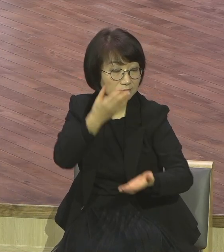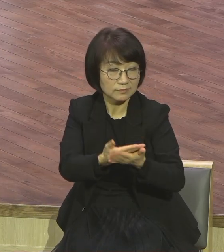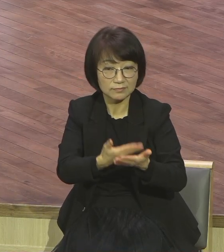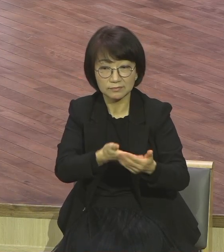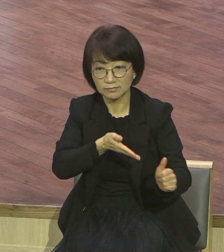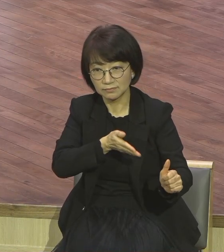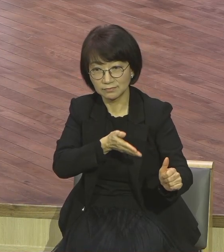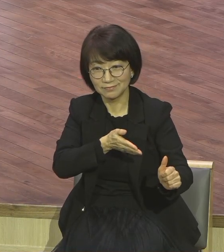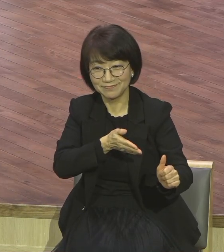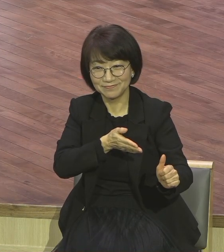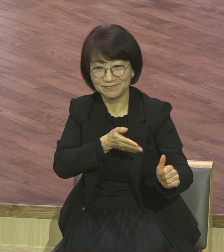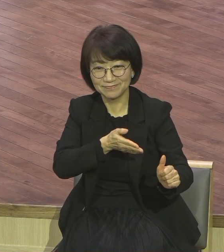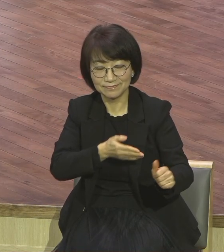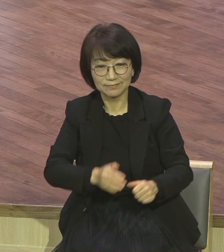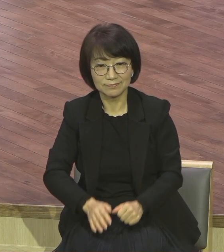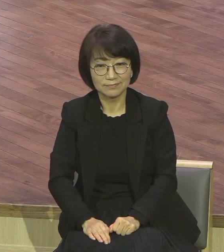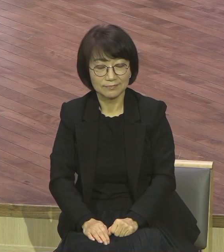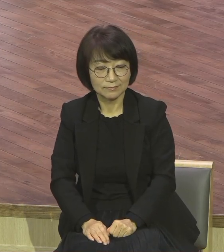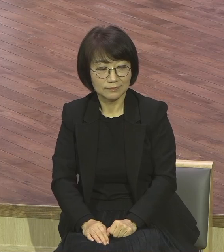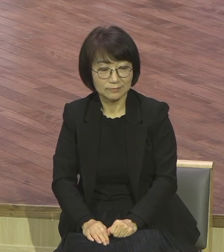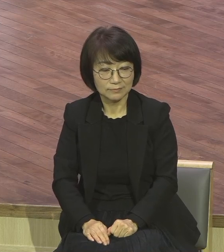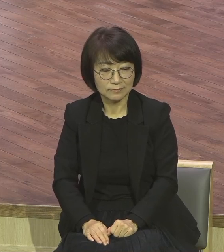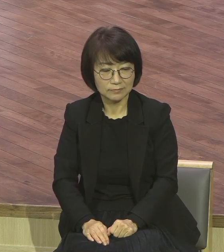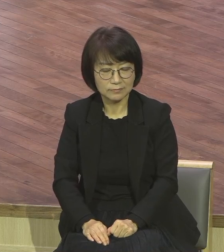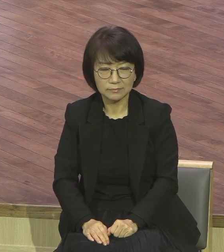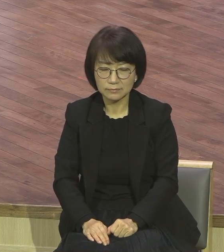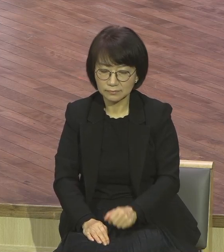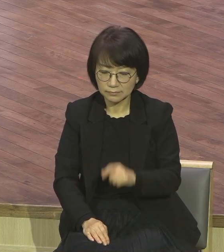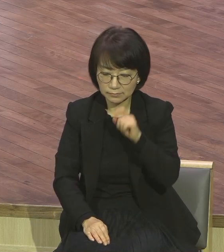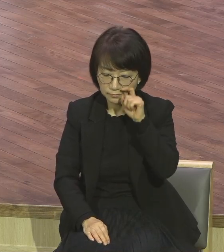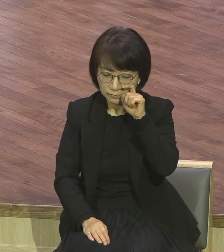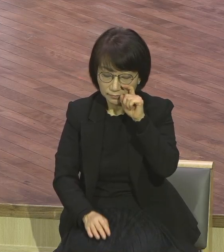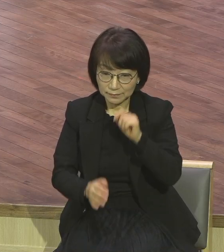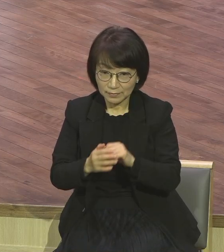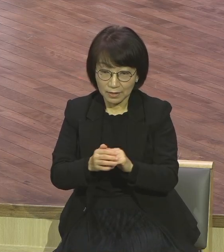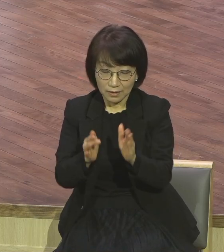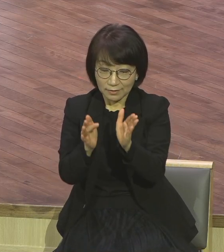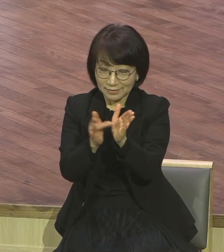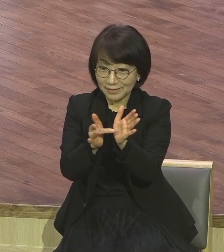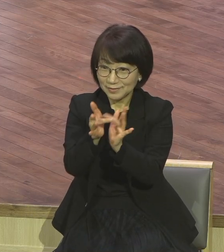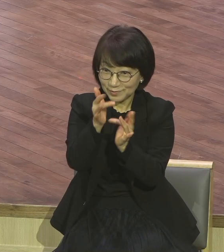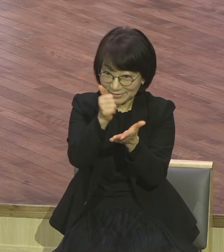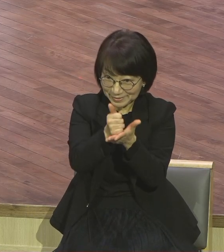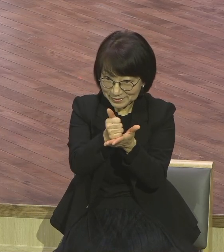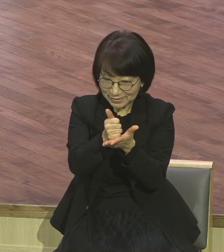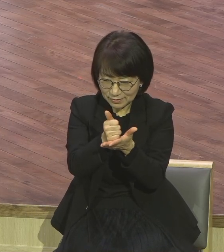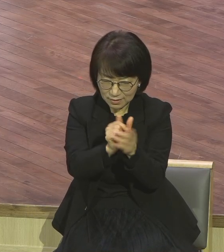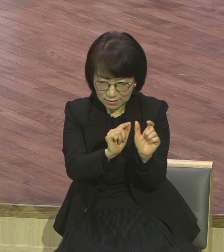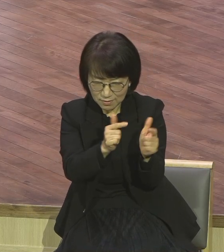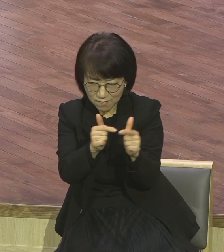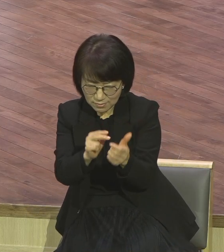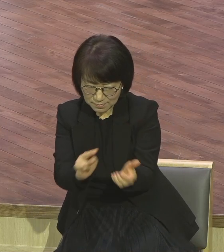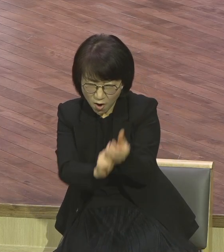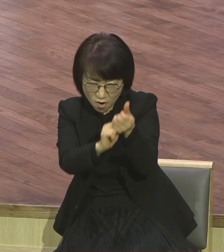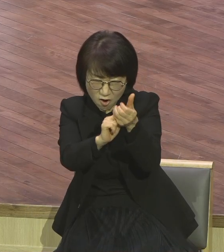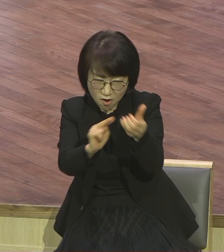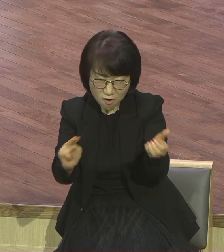이 말 속에 담긴 의미가 뭐예요. 지금까지 예수님께서 보여주신 놀라운 표적들. 그